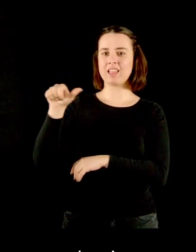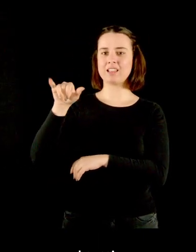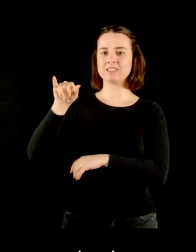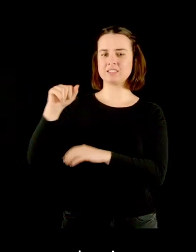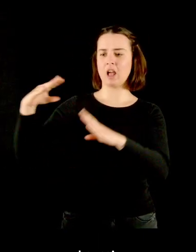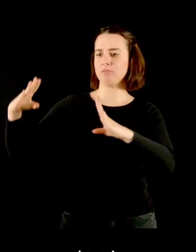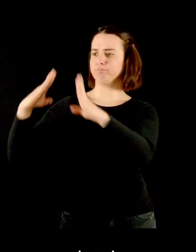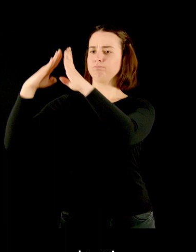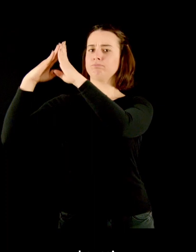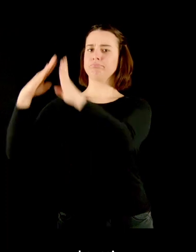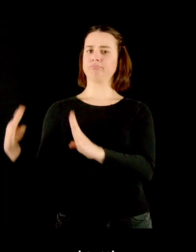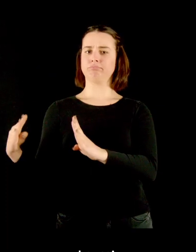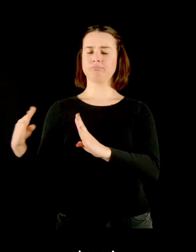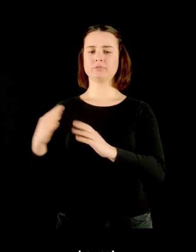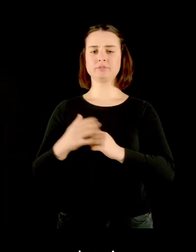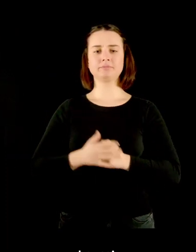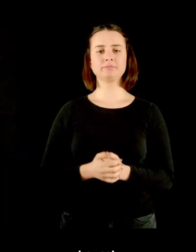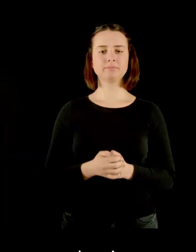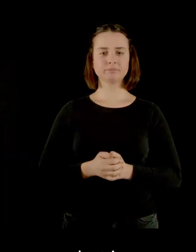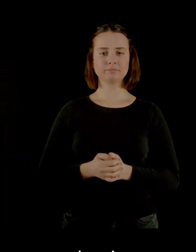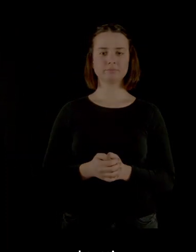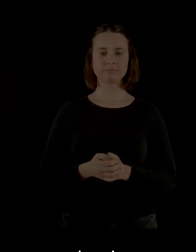nardesia fortemente inclinate.